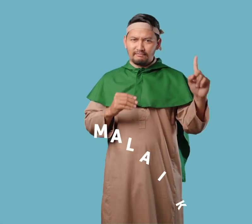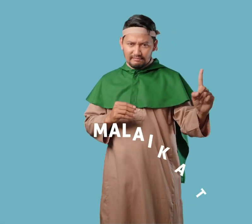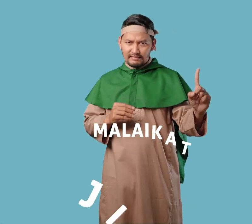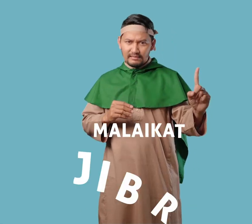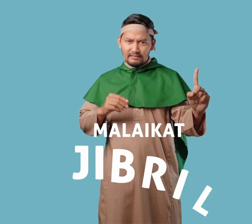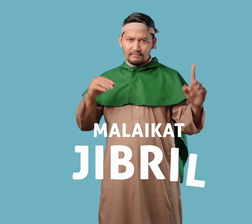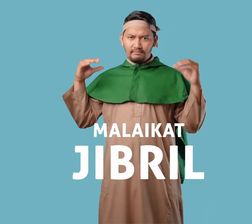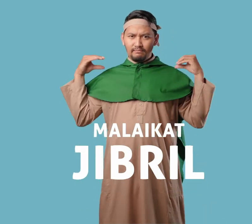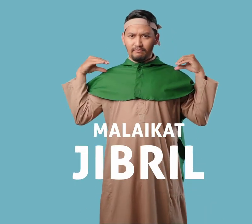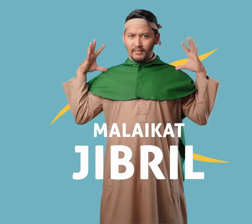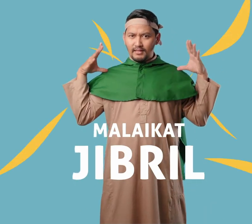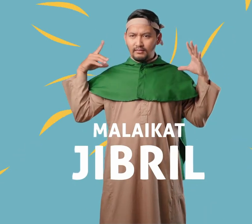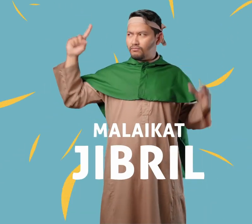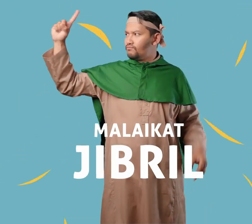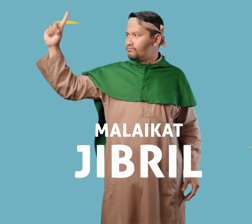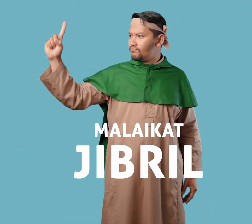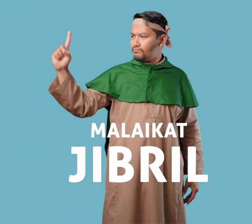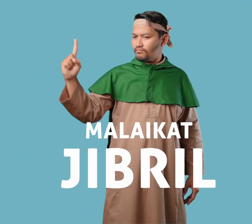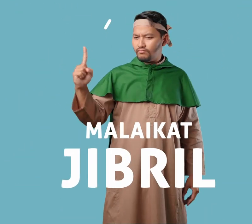Yang menyampaikan wahyu dari Allah